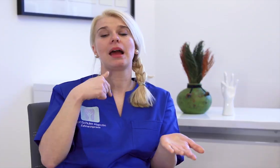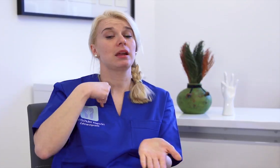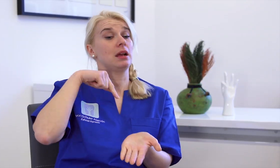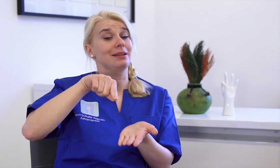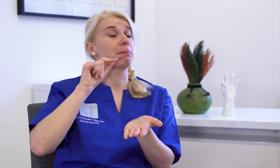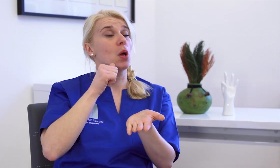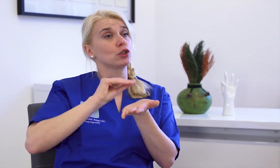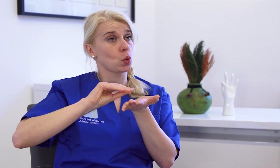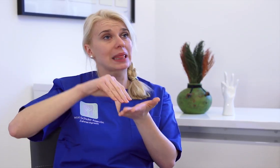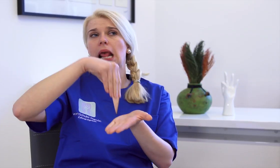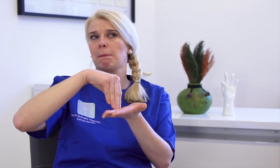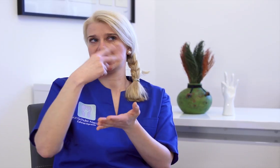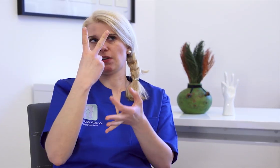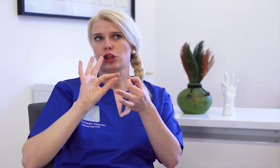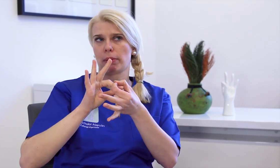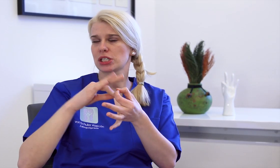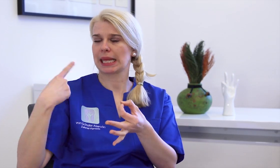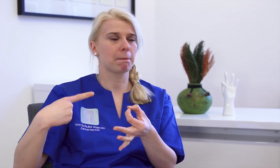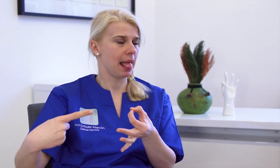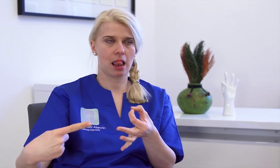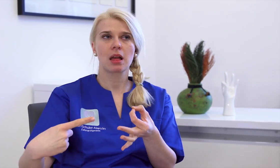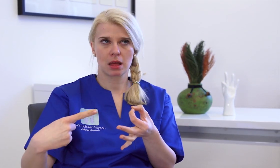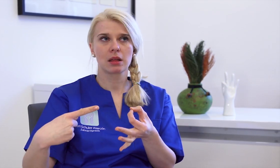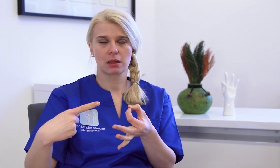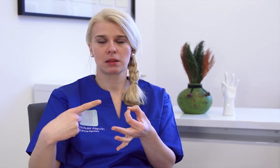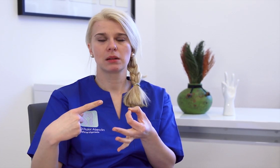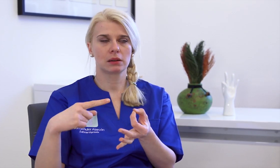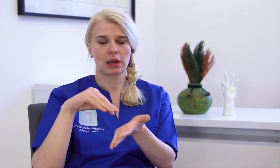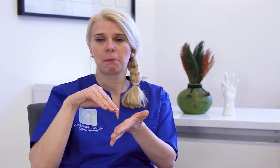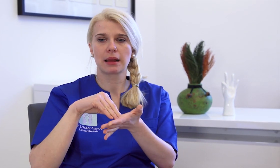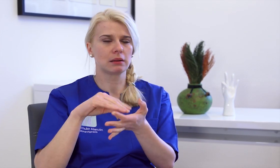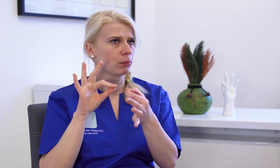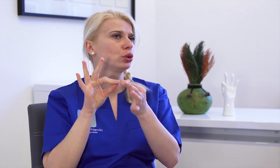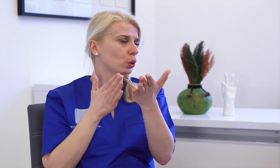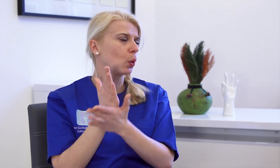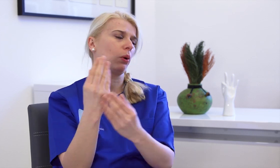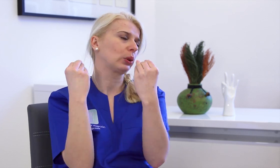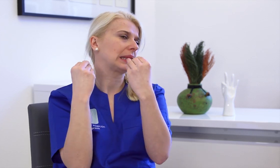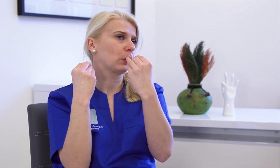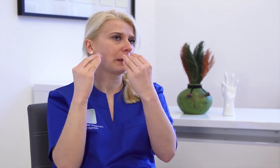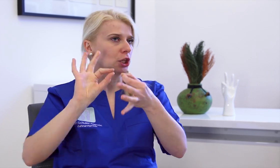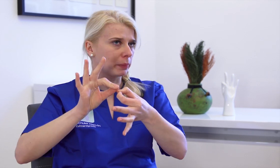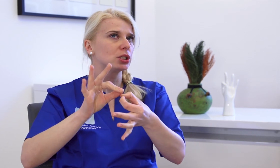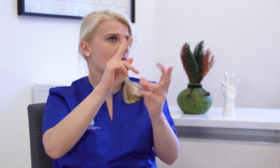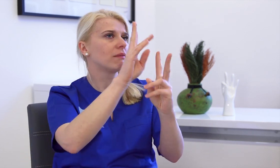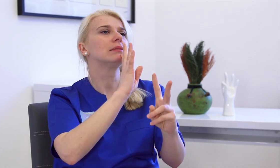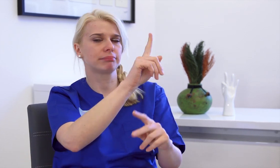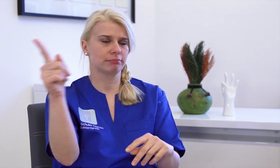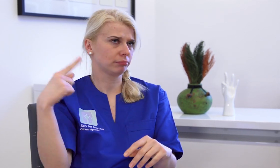In der Berufsschule begleiten uns stets zwei Dolmetscher im Unterricht, die uns die Inhalte verdolmetschen. So können wir parallel alles mitverfolgen und am Unterricht